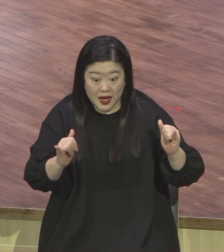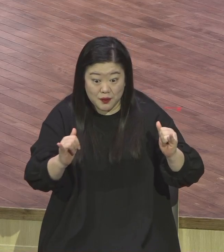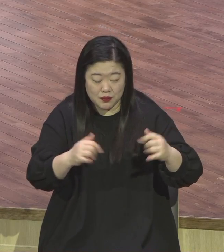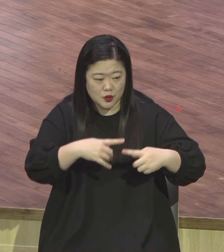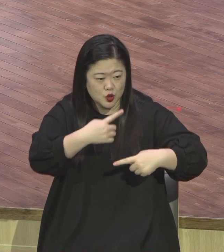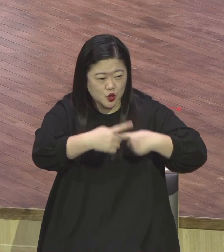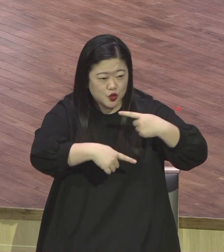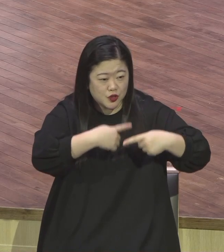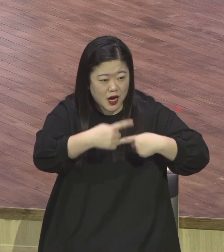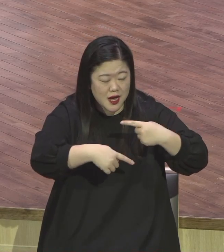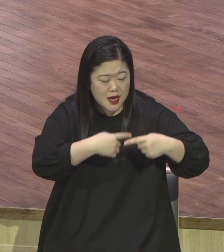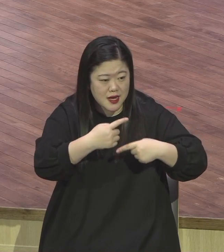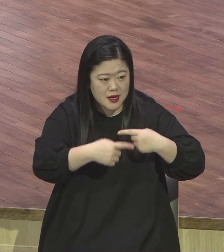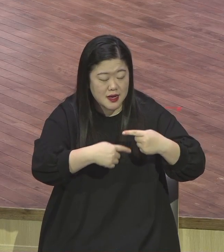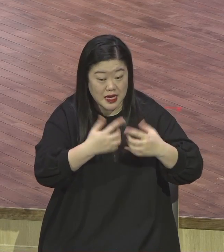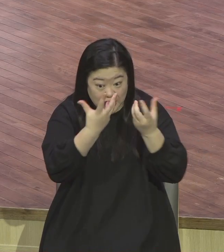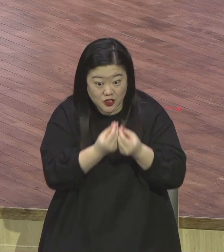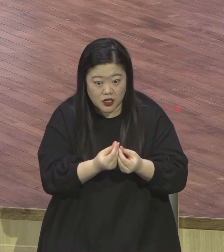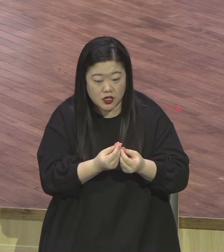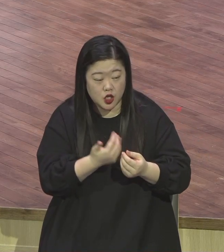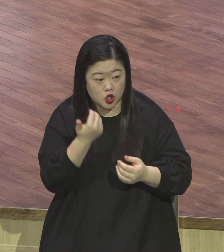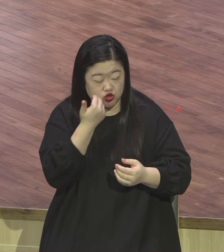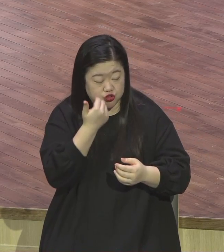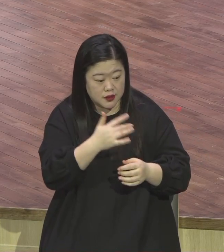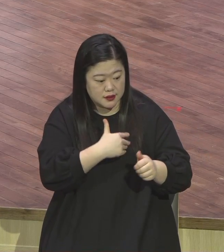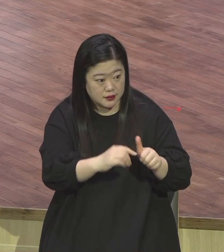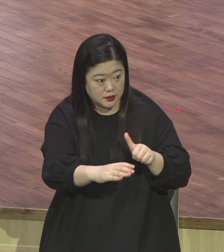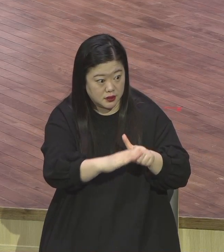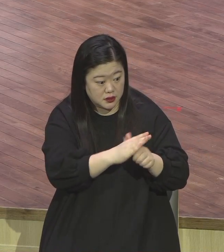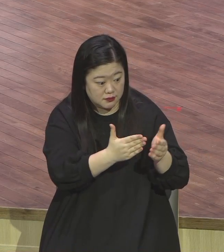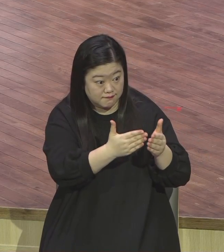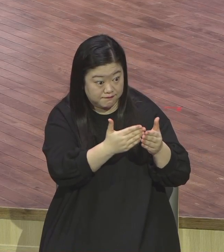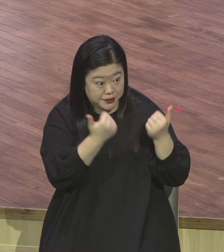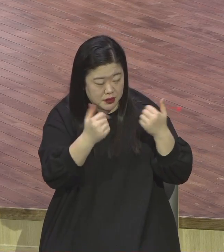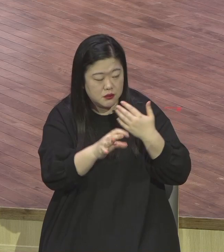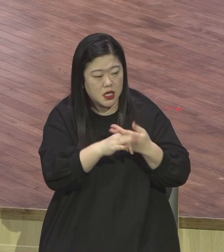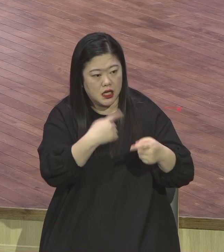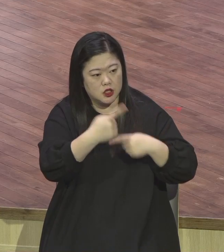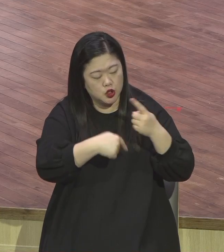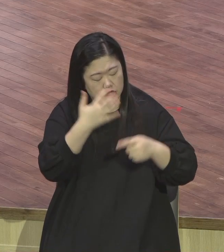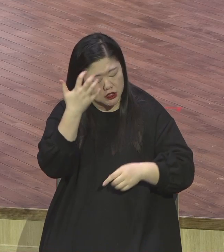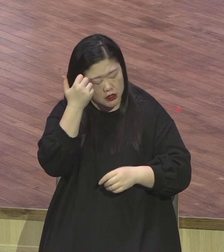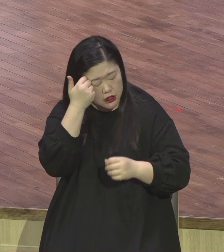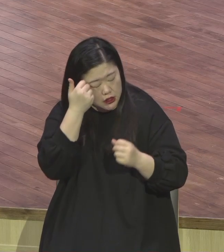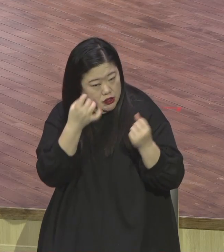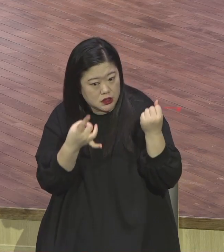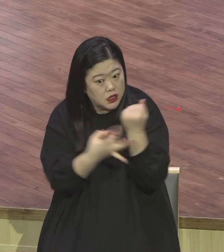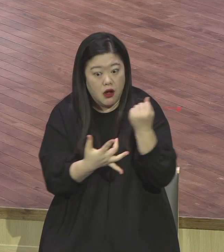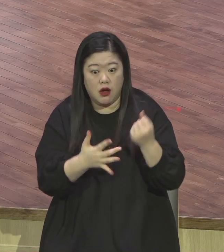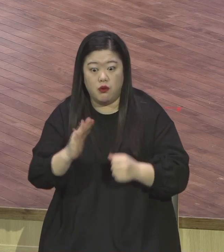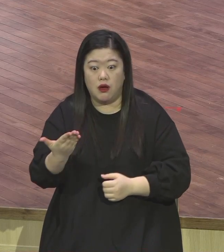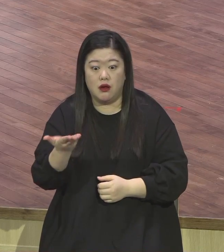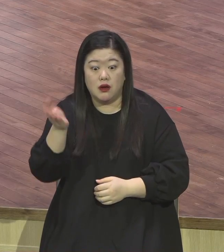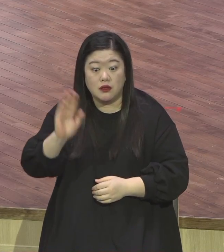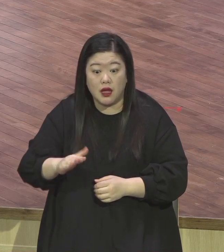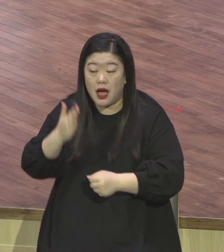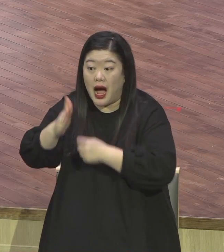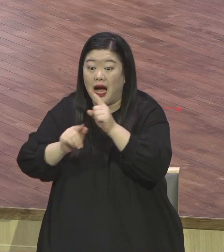한 10년씩 가요 어쩌면 평생 갈 때도 있어요 하나님의 말씀을 금방 잊어버려 비본질 잡고